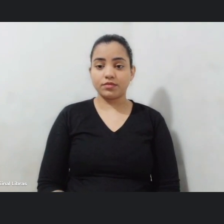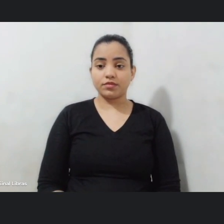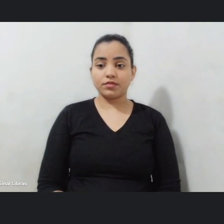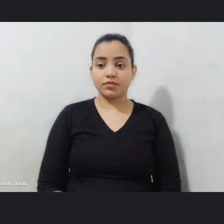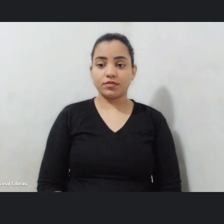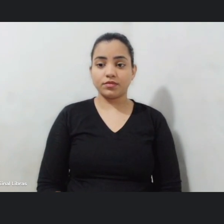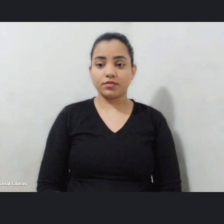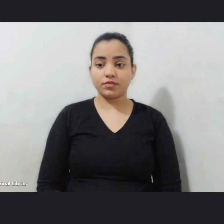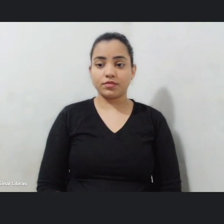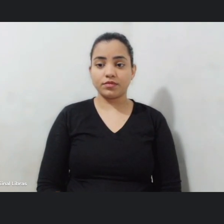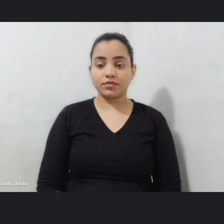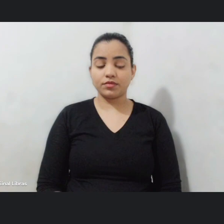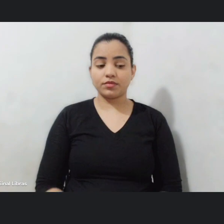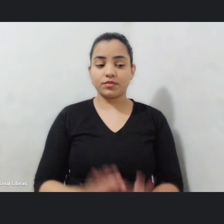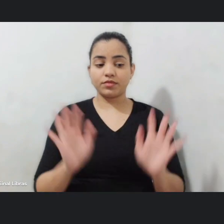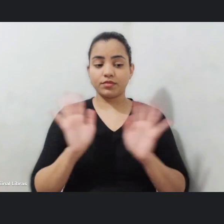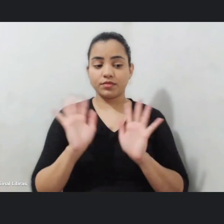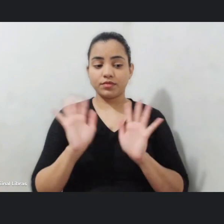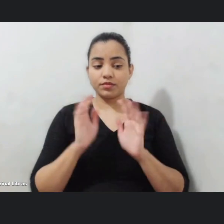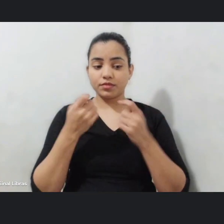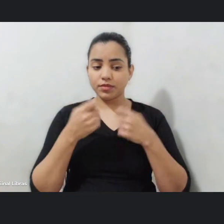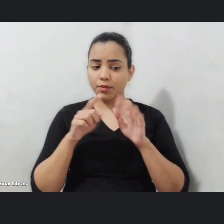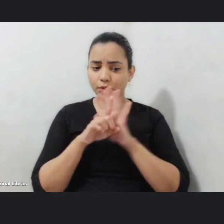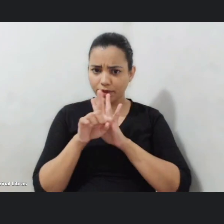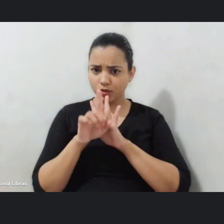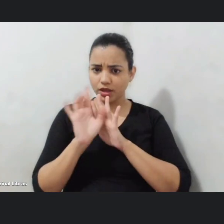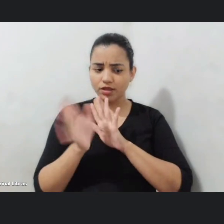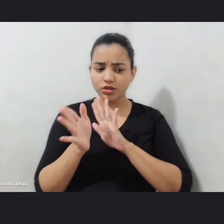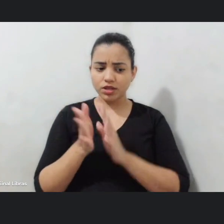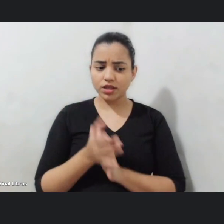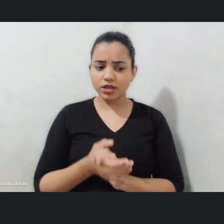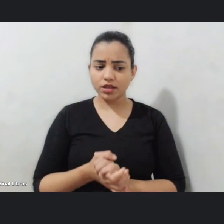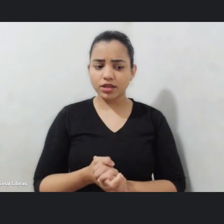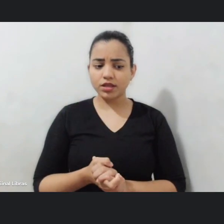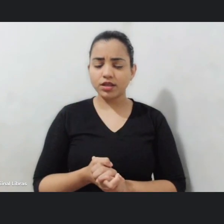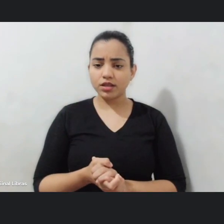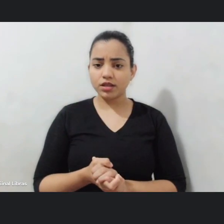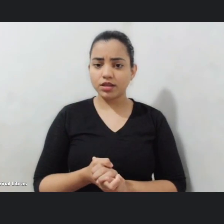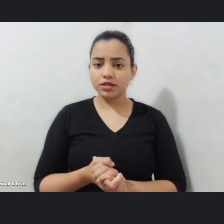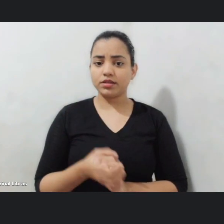Oi já posso falar Sim